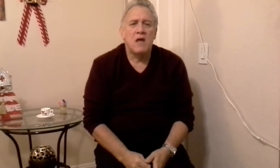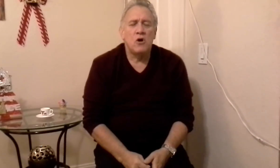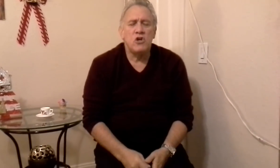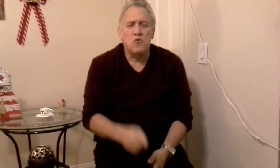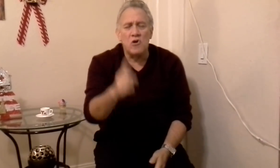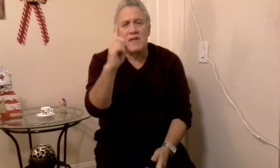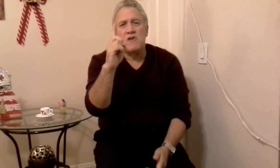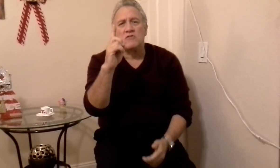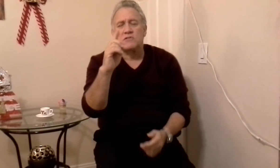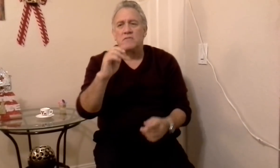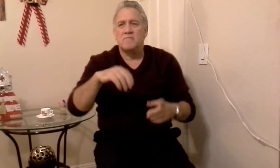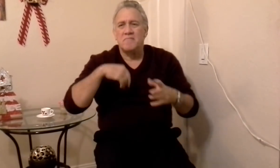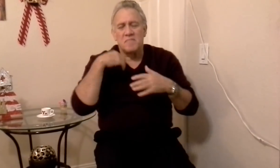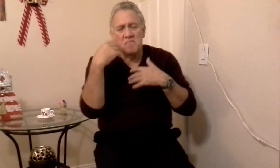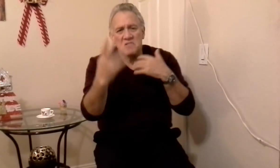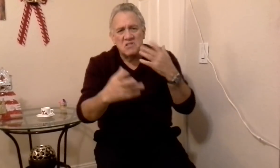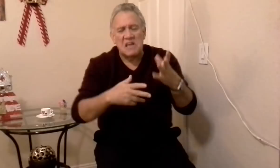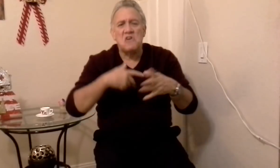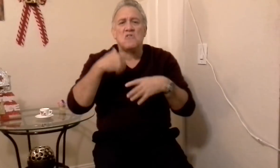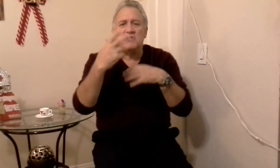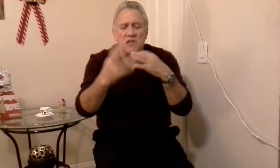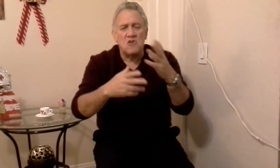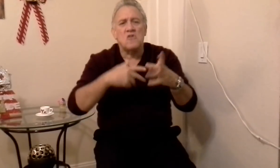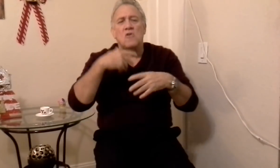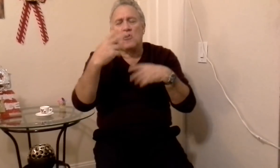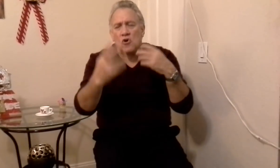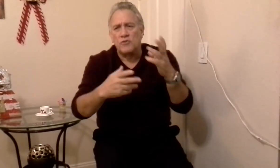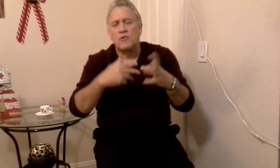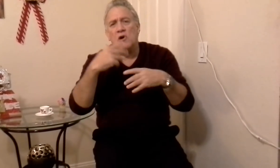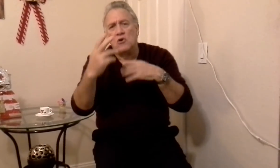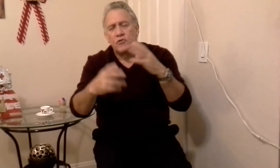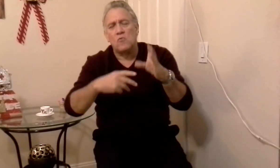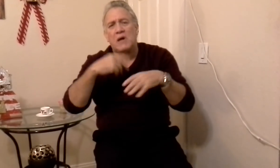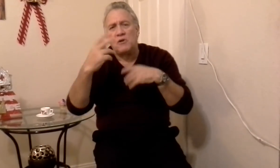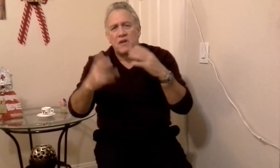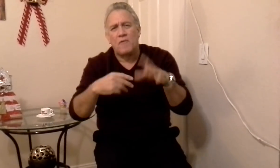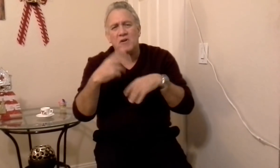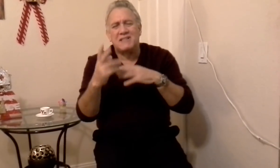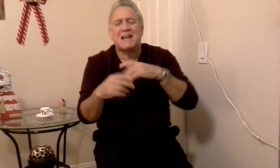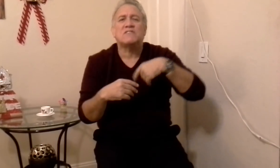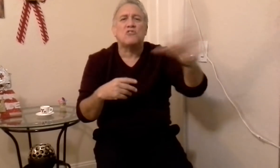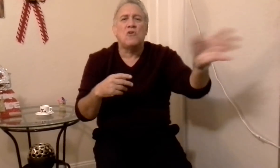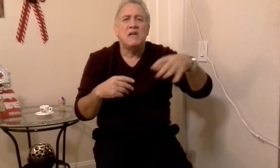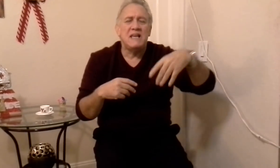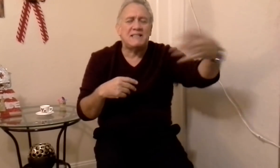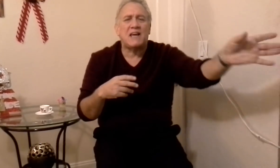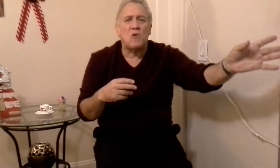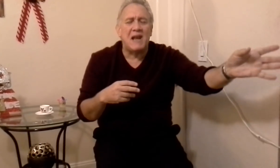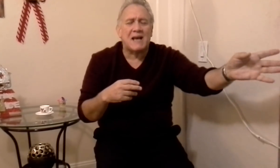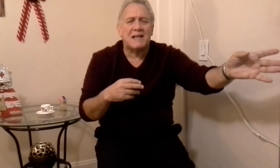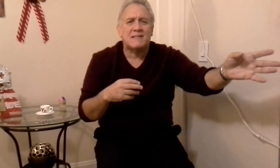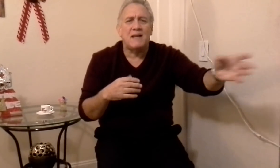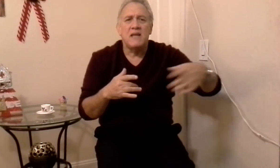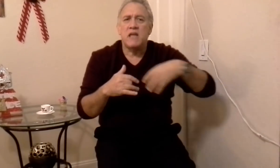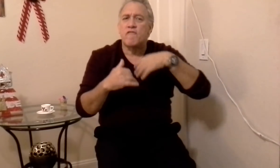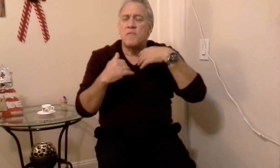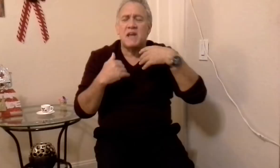y uno de ellos, seguió y siguió con el otro, buscando trabajo, y se cansó, y se quedó en la casa, y fue bien